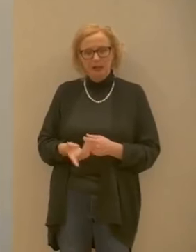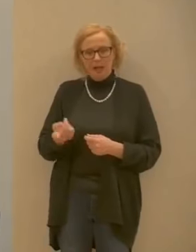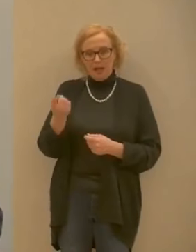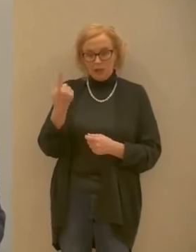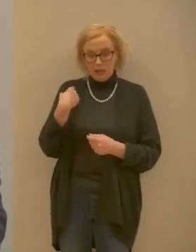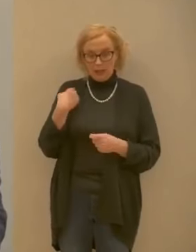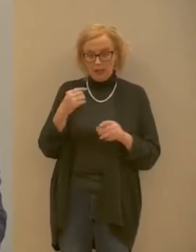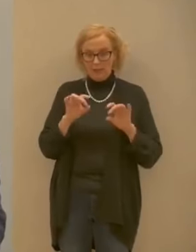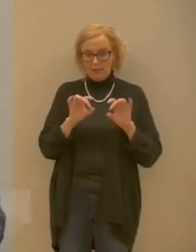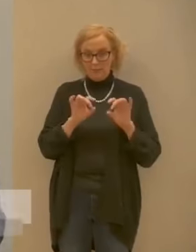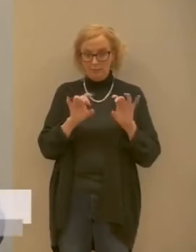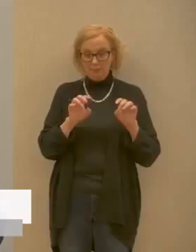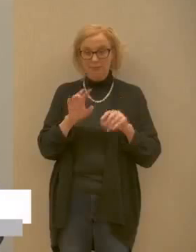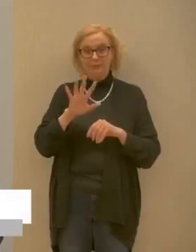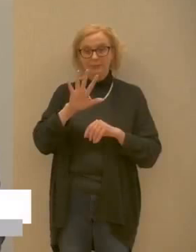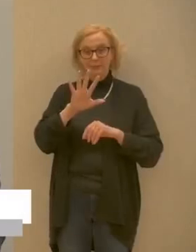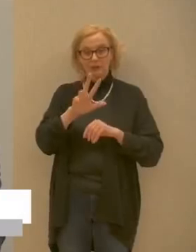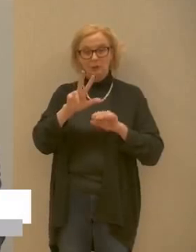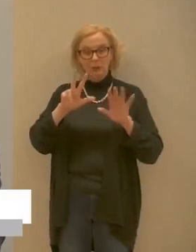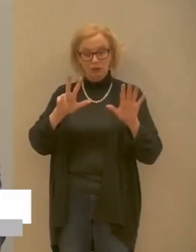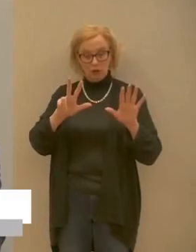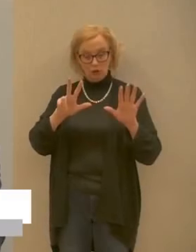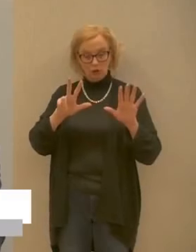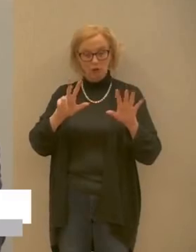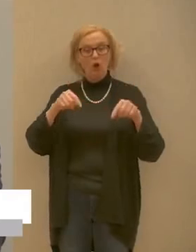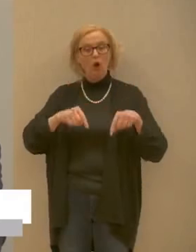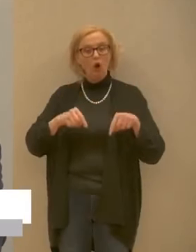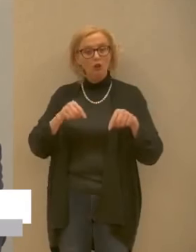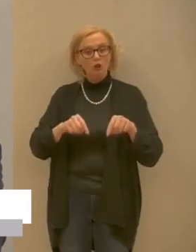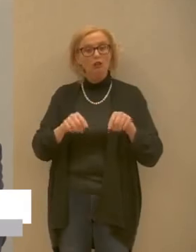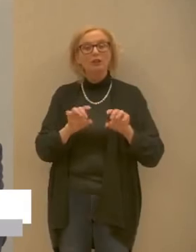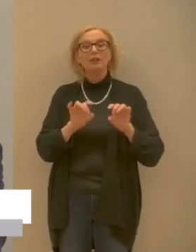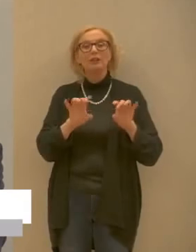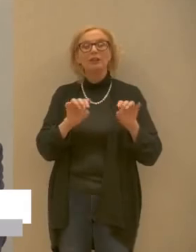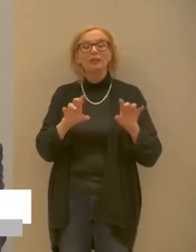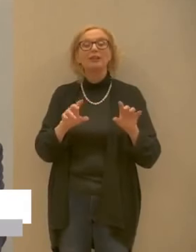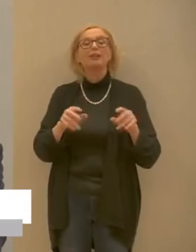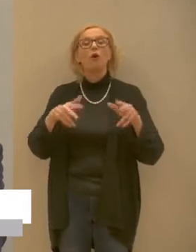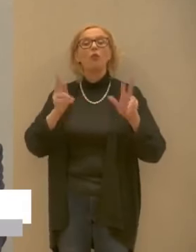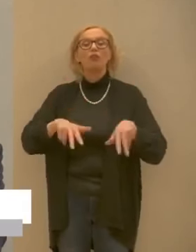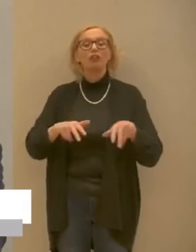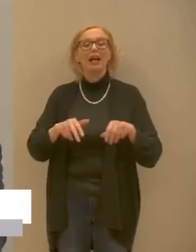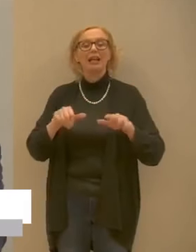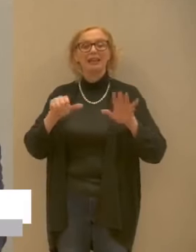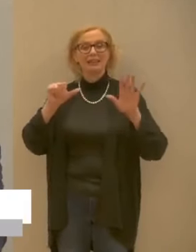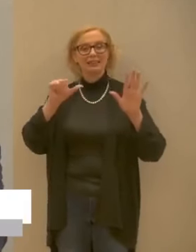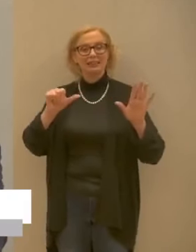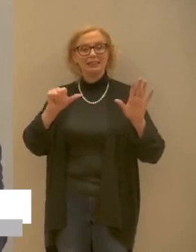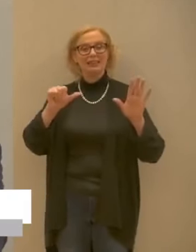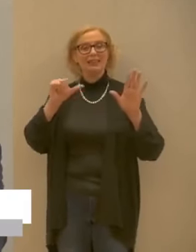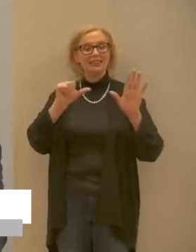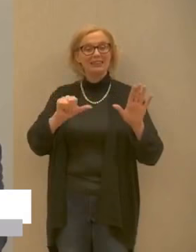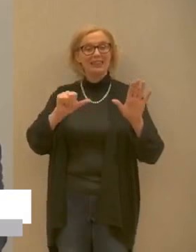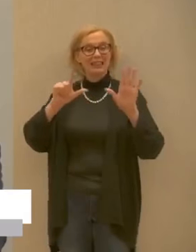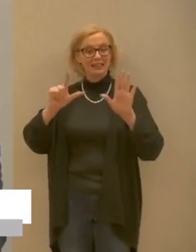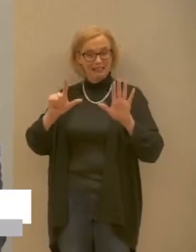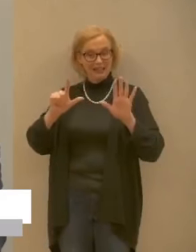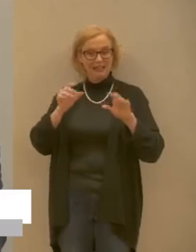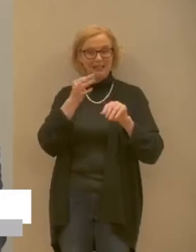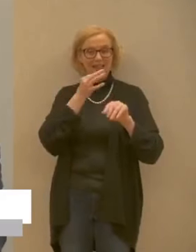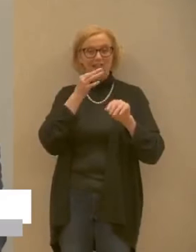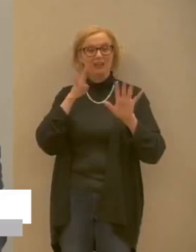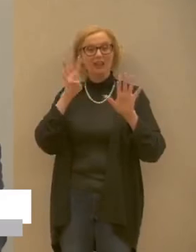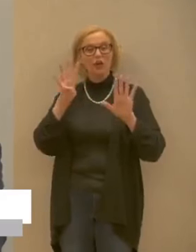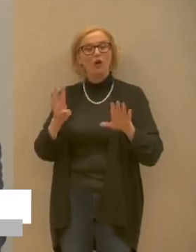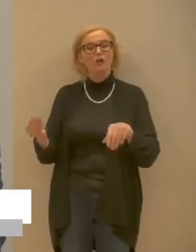erano 58 oggi i casi ufficiali diventano 67 quindi 9 più